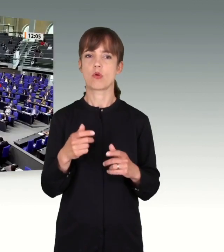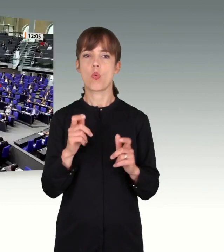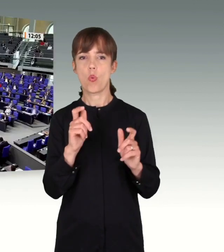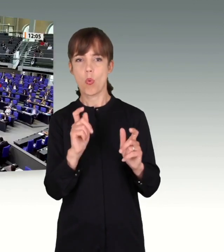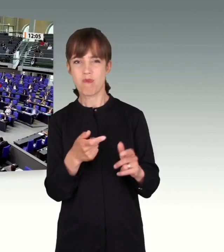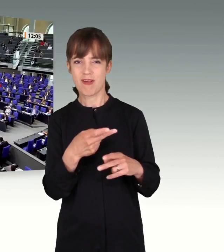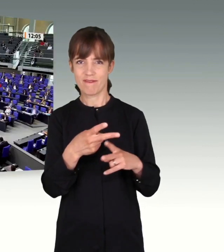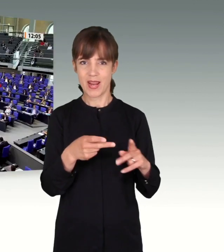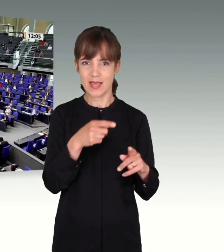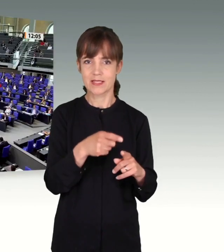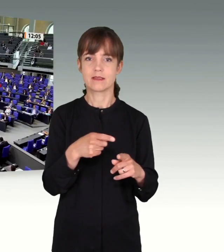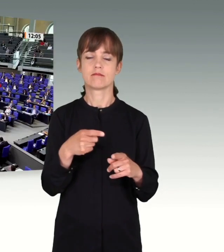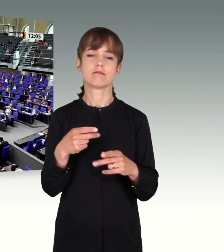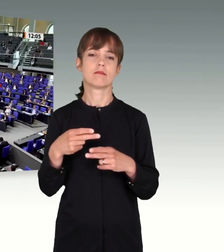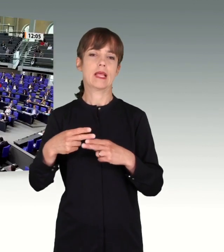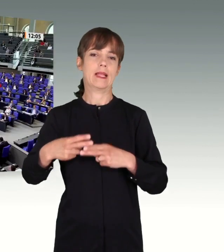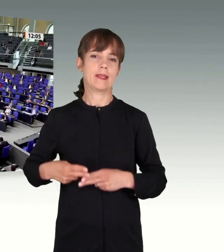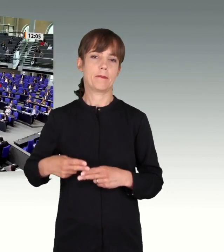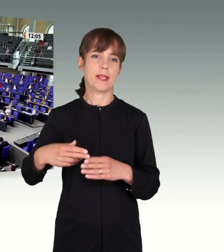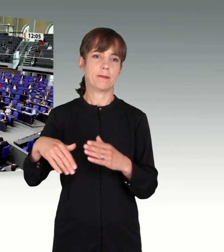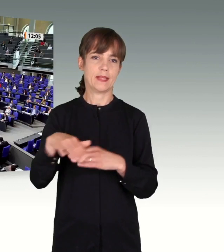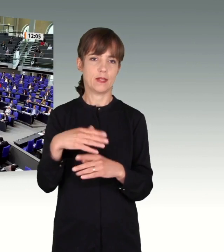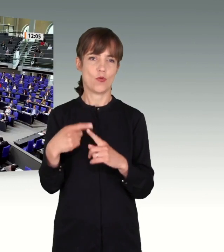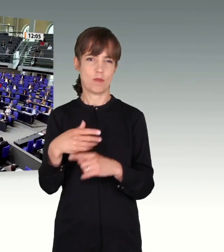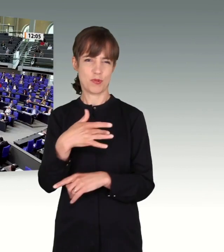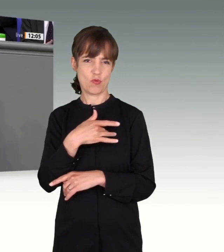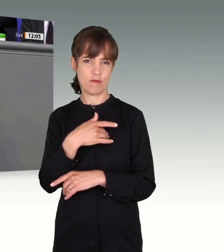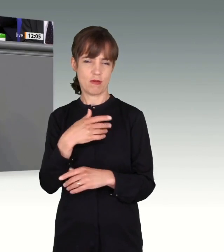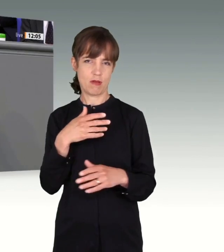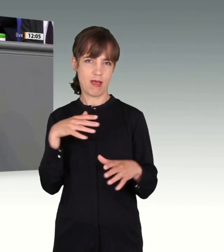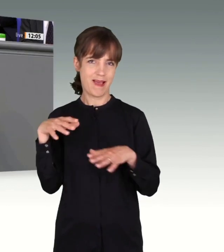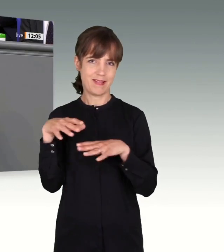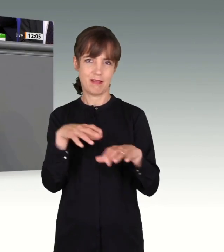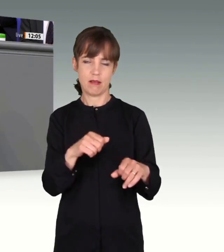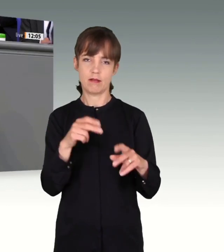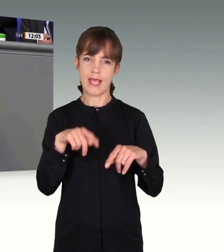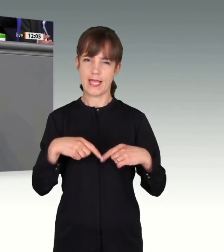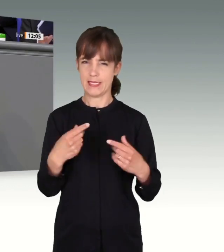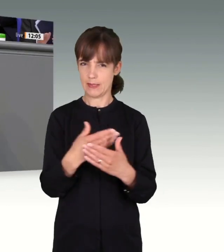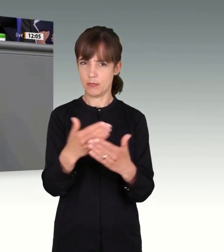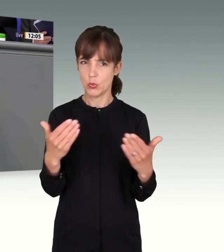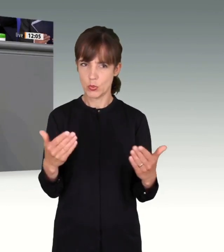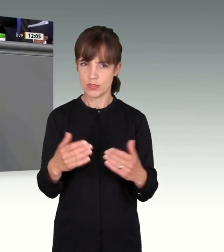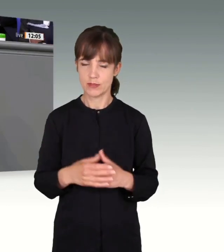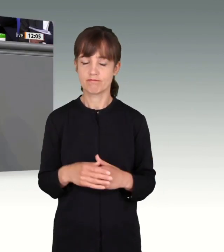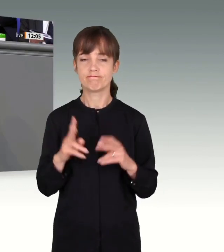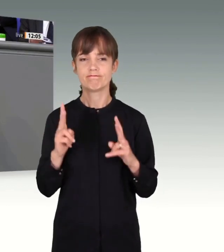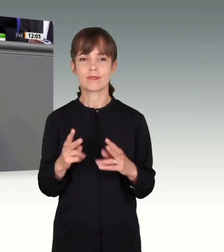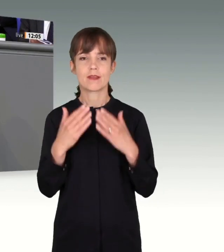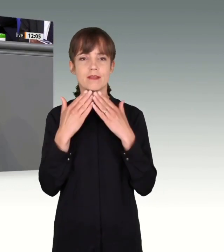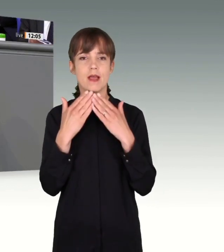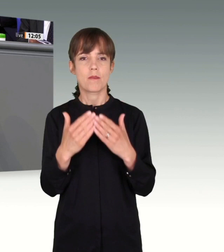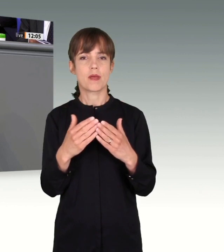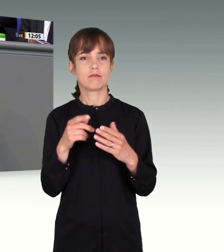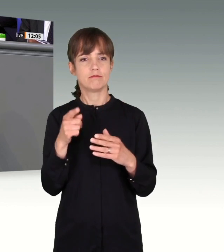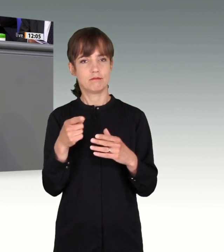wir uns im Anschluss noch austauschen können. Ich darf aber auch an die vielen Menschen erinnern, die an jedem Abend mitten in der Berliner City verletzt